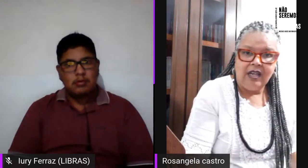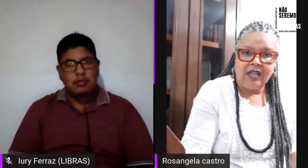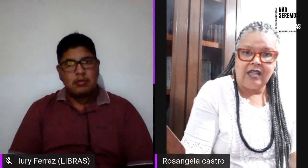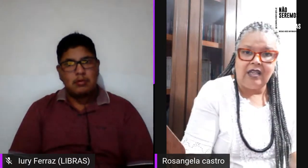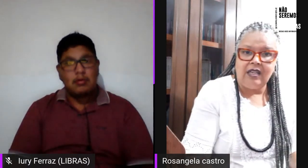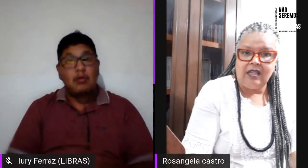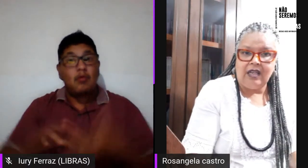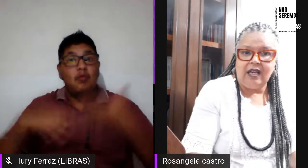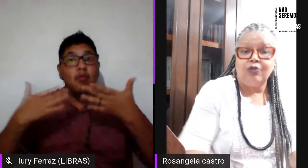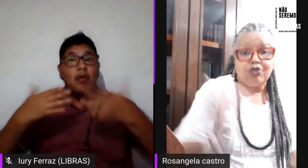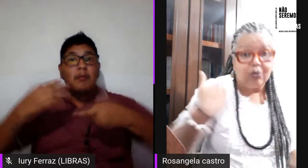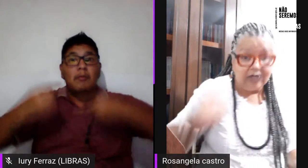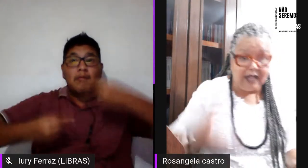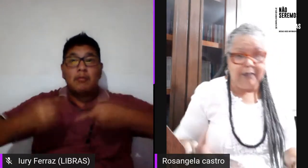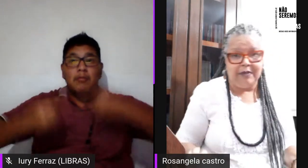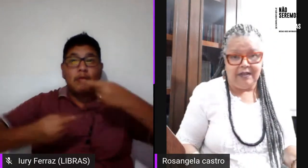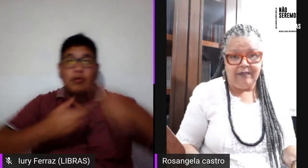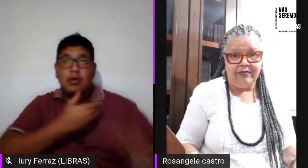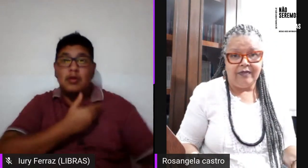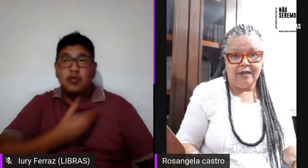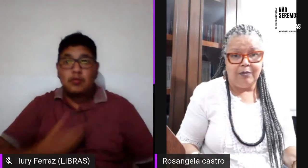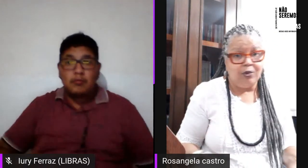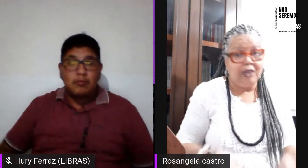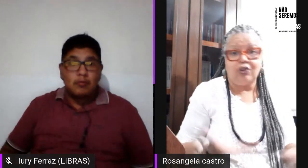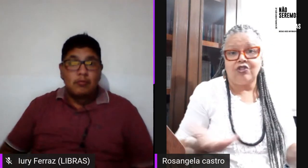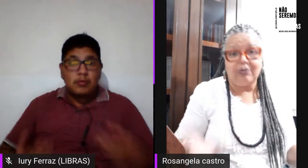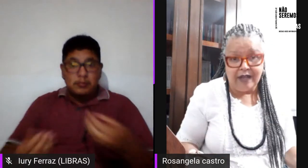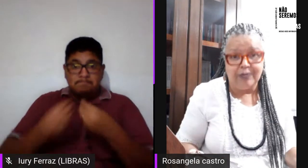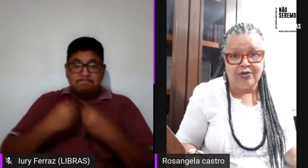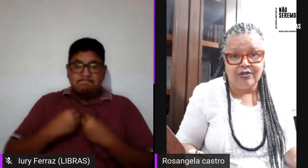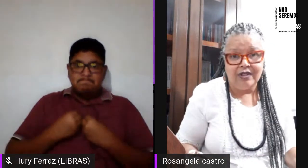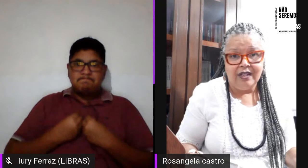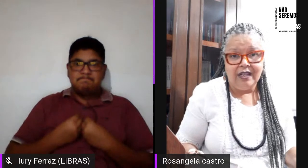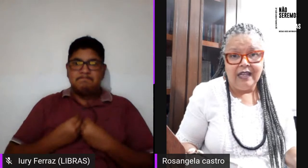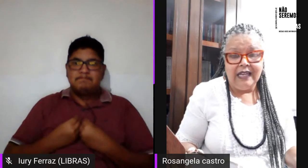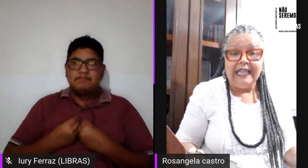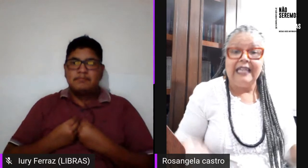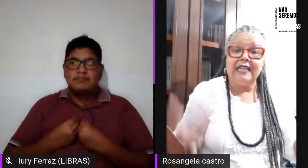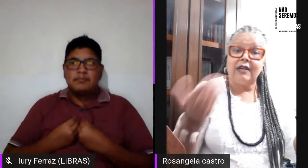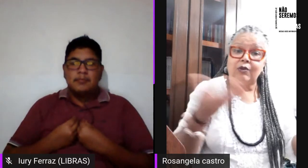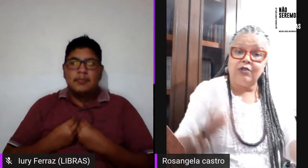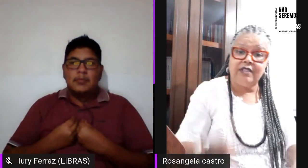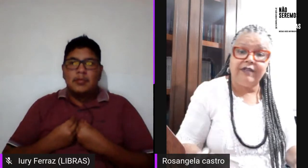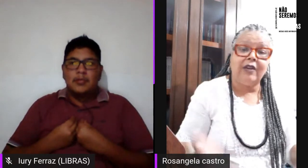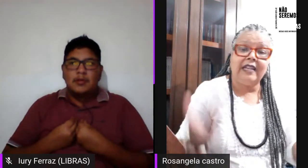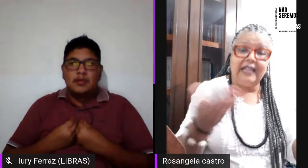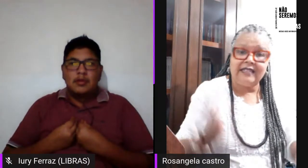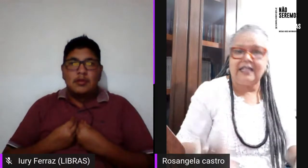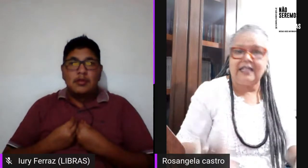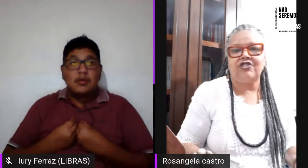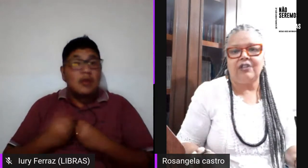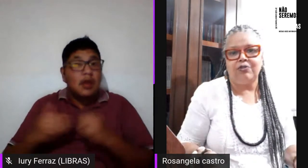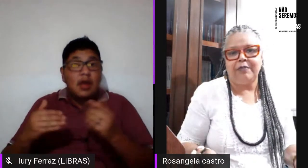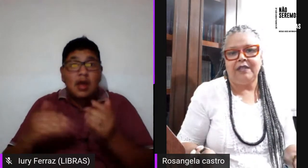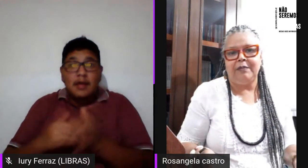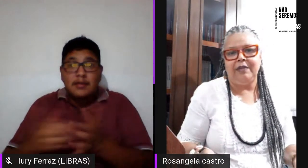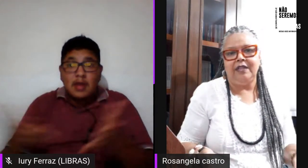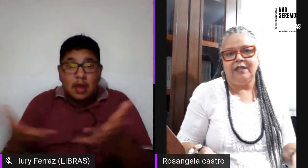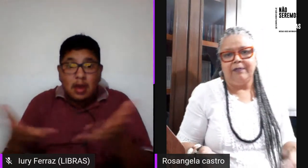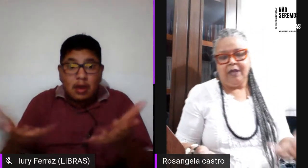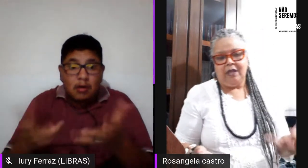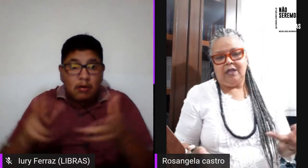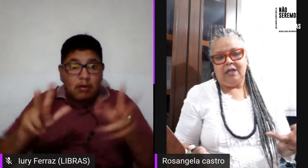que nos contemple o que nós não temos inclusive agora nessa questão de